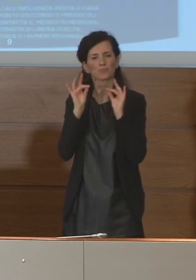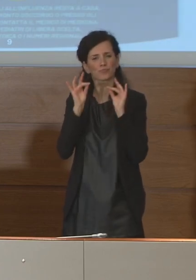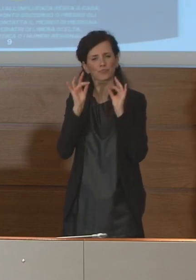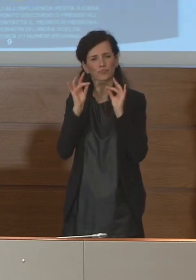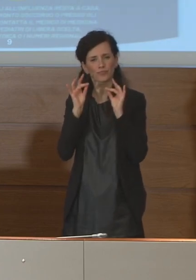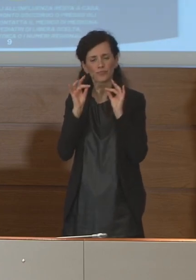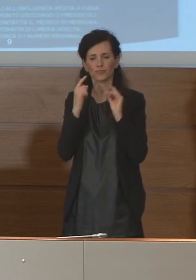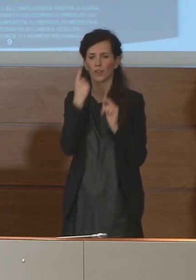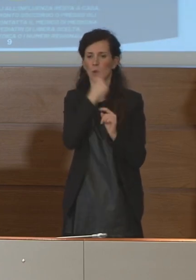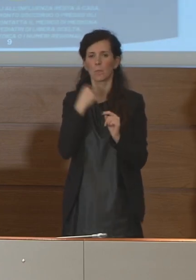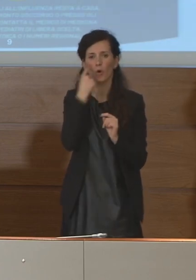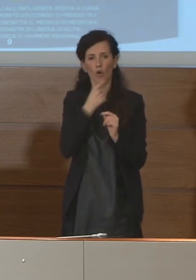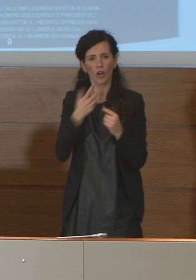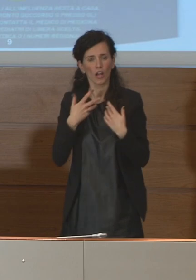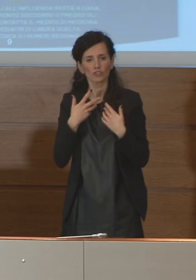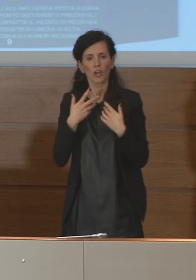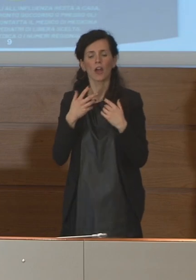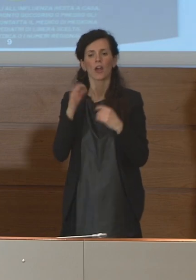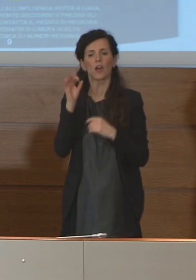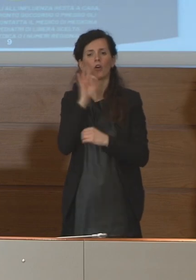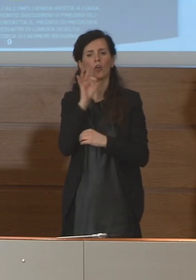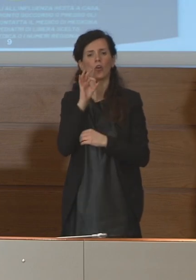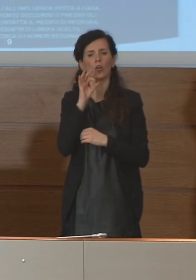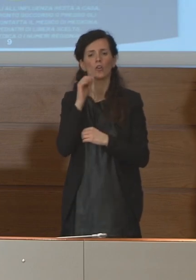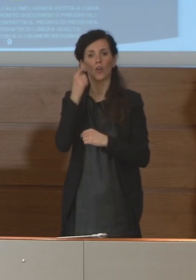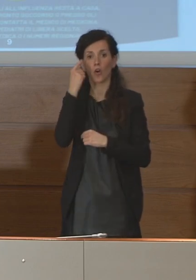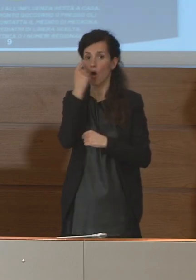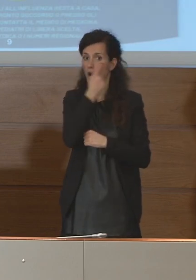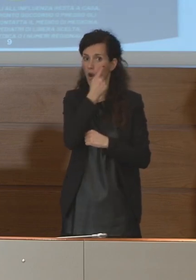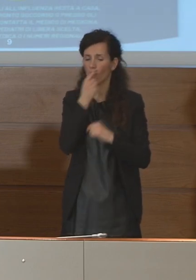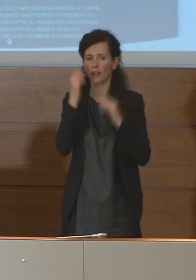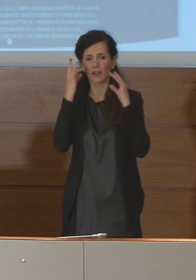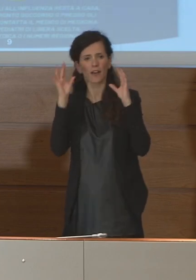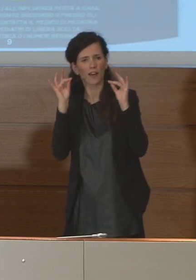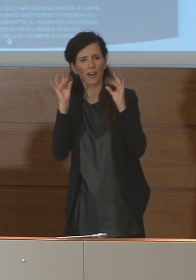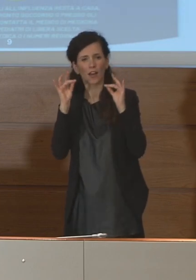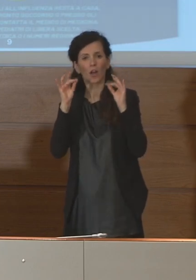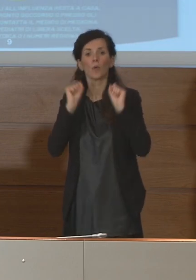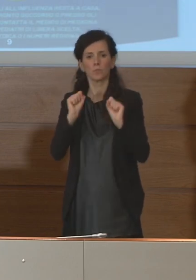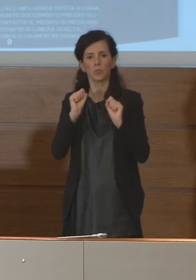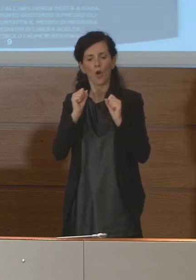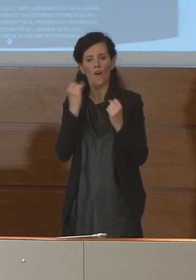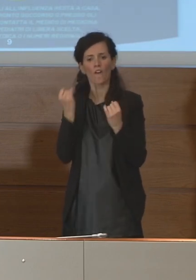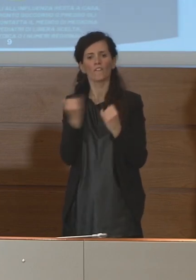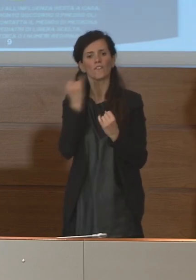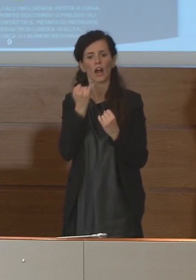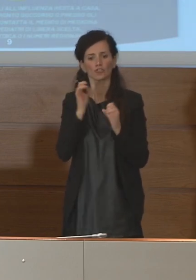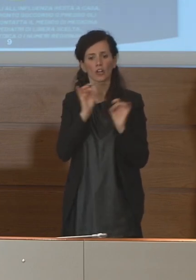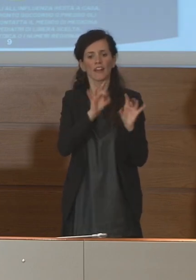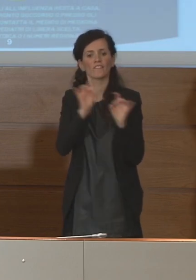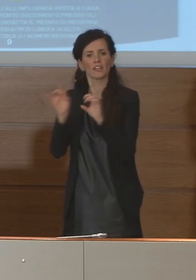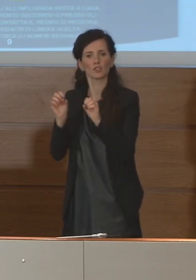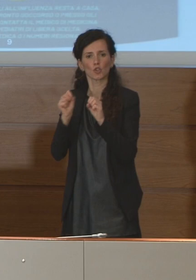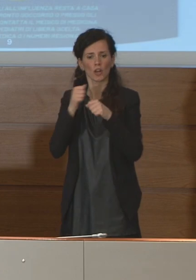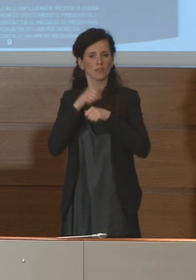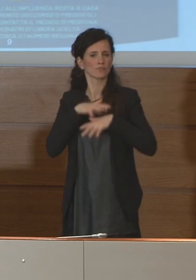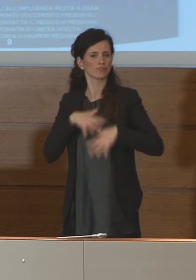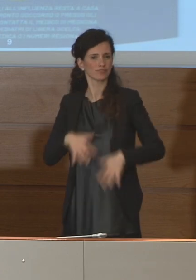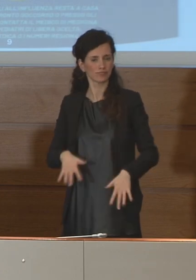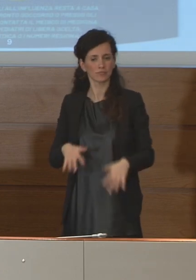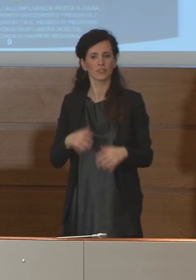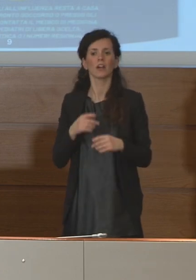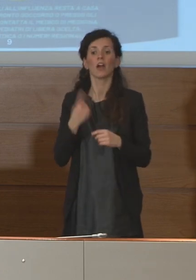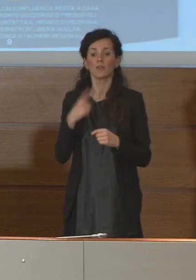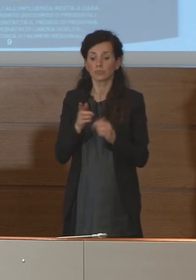nostro cavo orale o anche la nostra congiuntiva sono delle vie possibili di ingresso e quindi non toccarci con le mani e lavarci